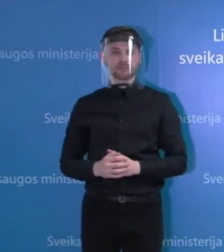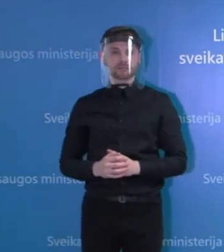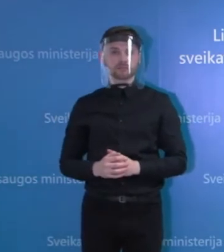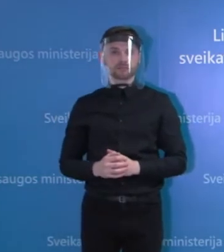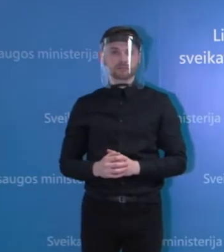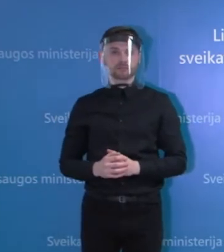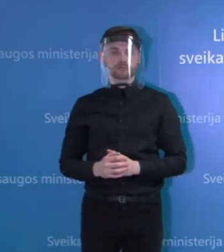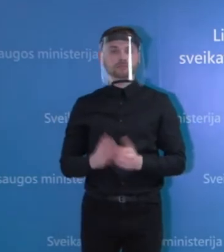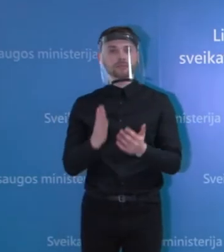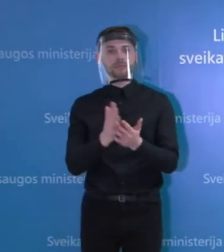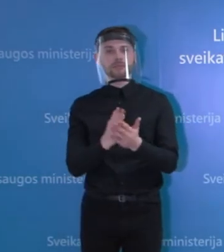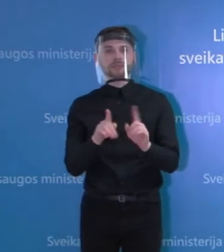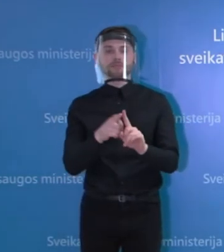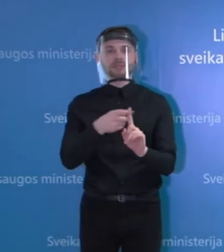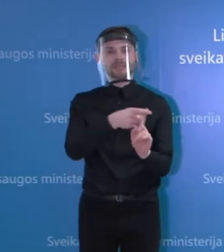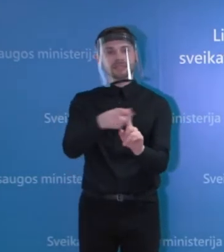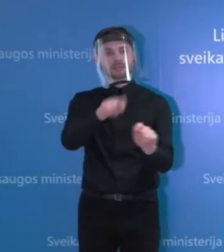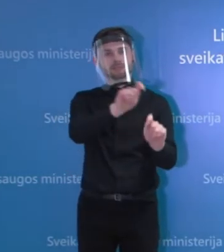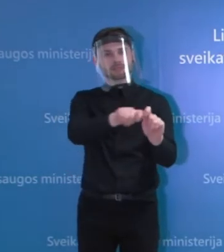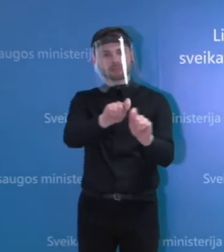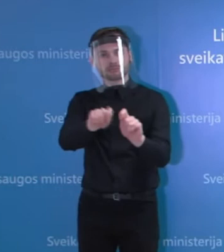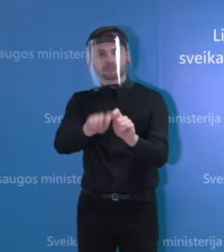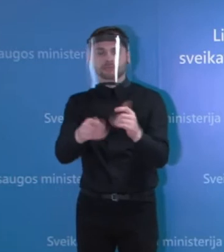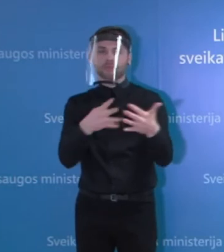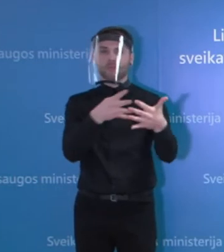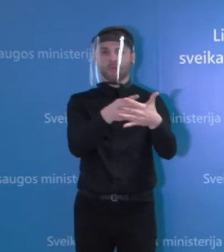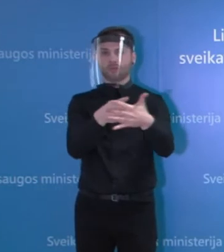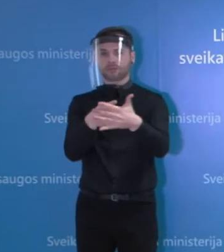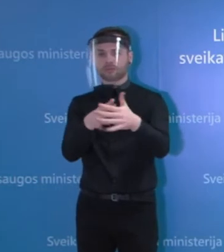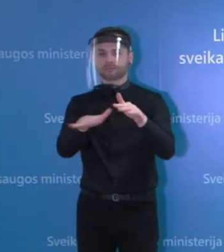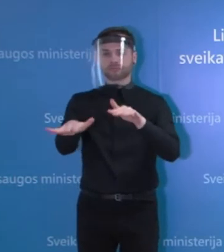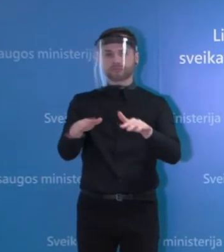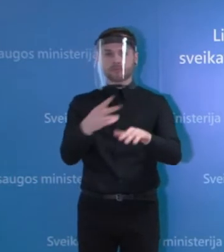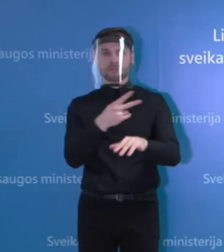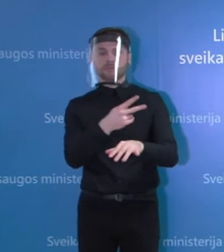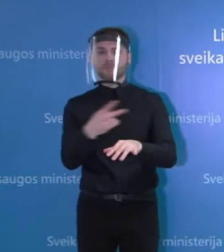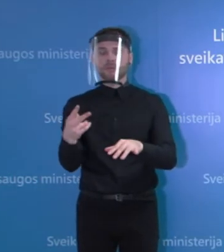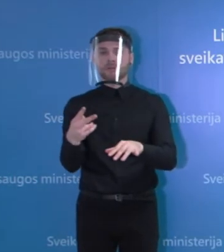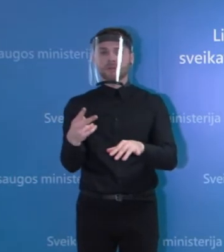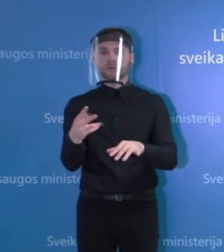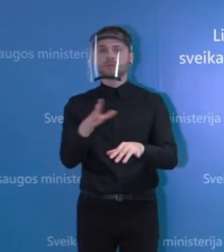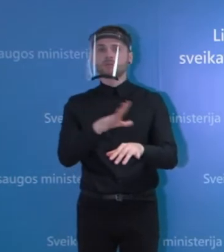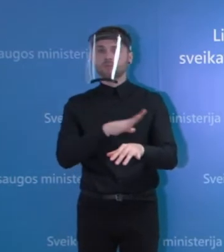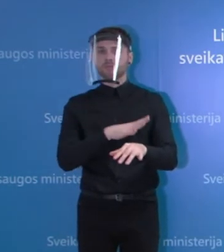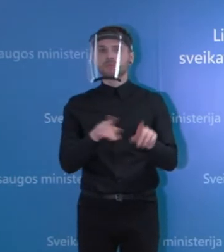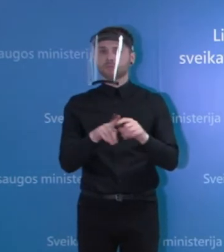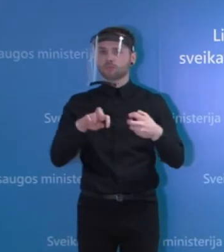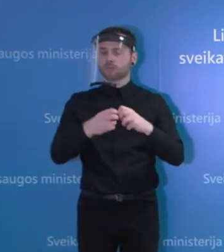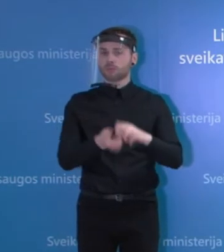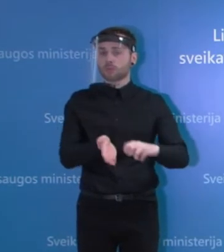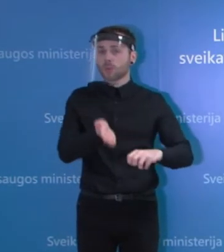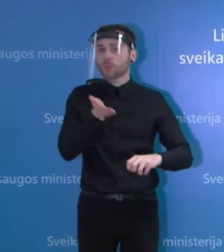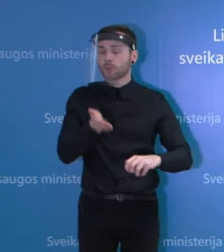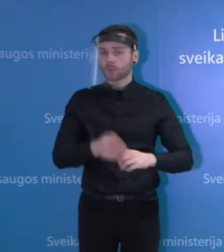atvejų epidemiologinę diagnostiką, atliekant kontrolę, matosi, kad jo šaknis buvo kur kas giliau ir to reikėjo